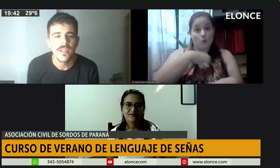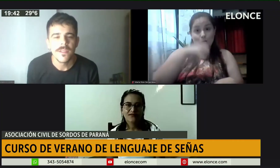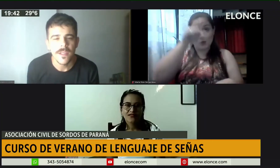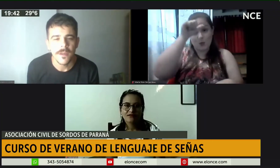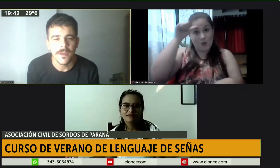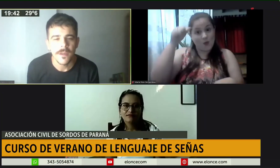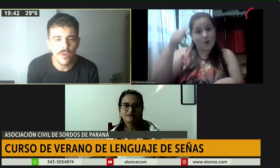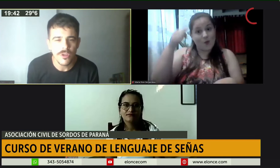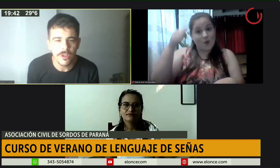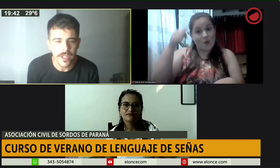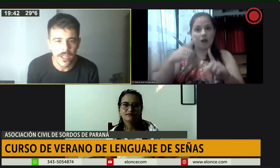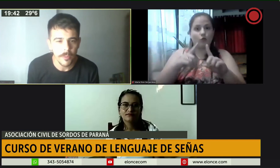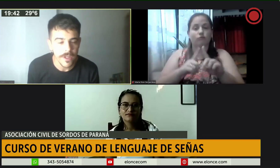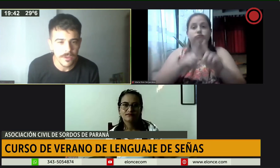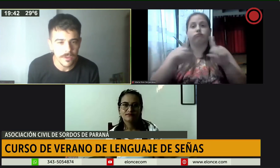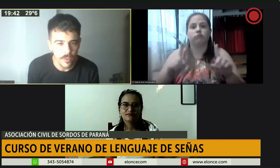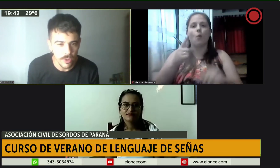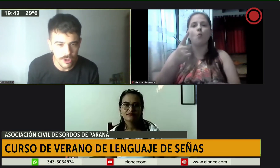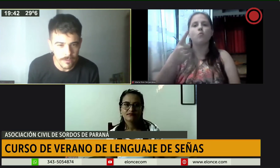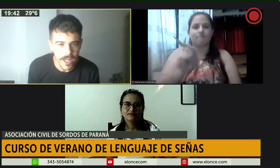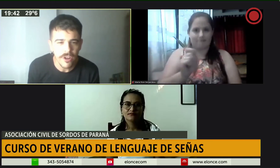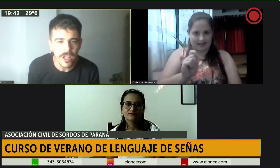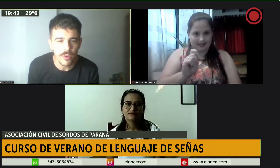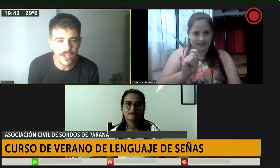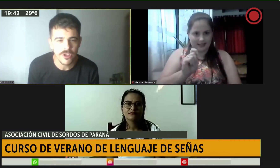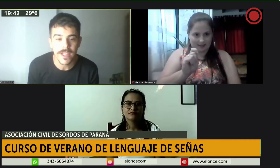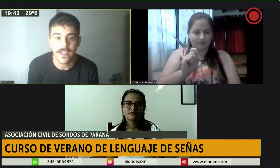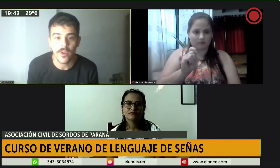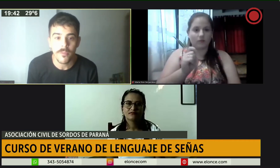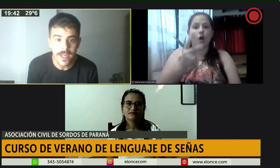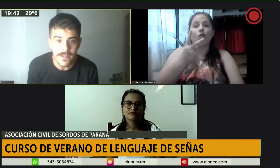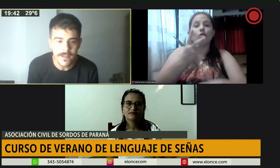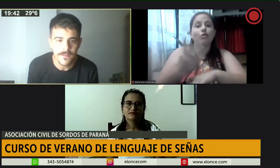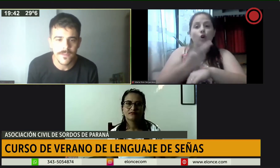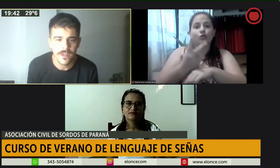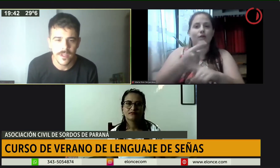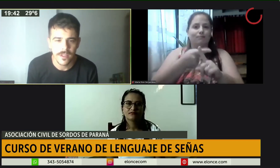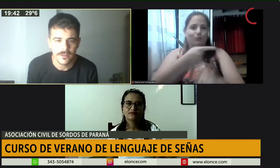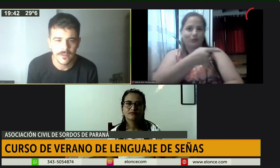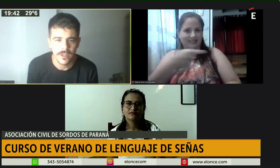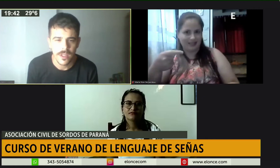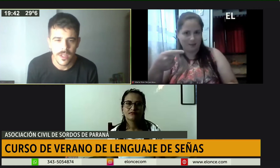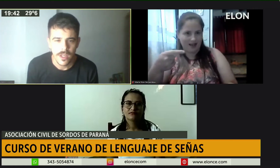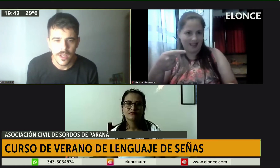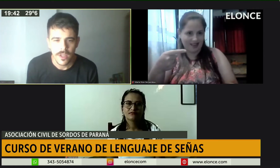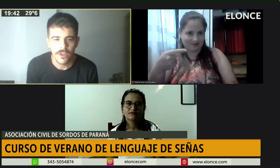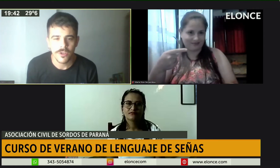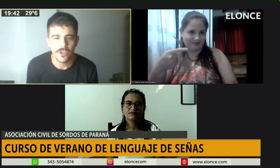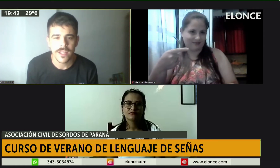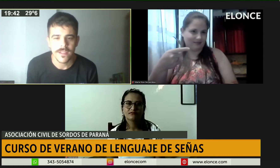Sí, el curso, como es un curso de verano, la duración va a ser de un mes, dos horas